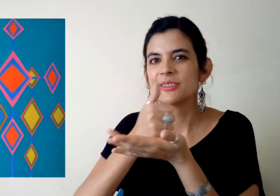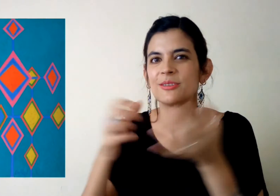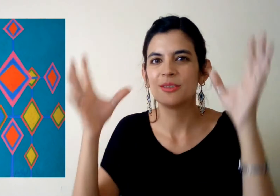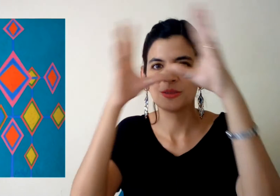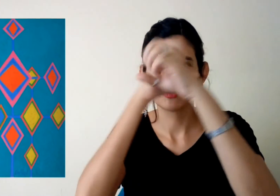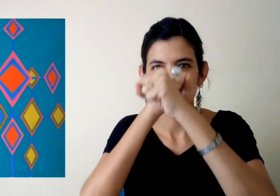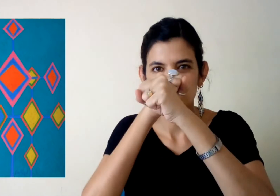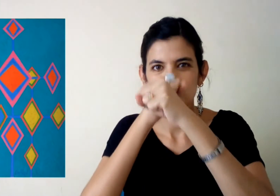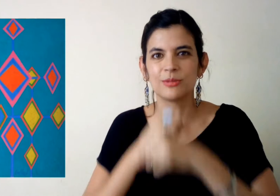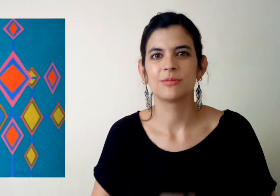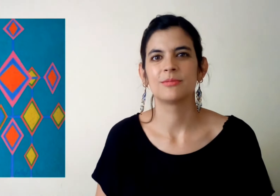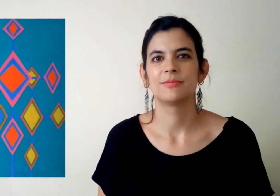Azul obscuro.